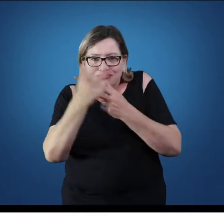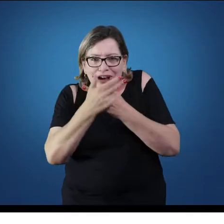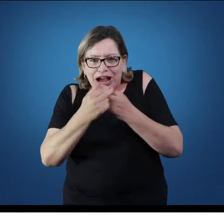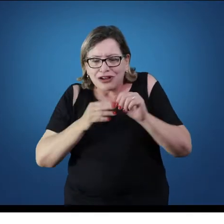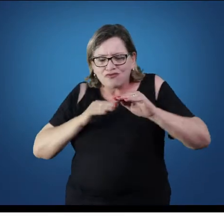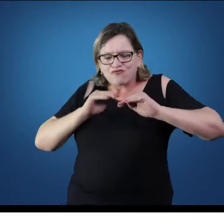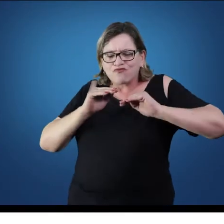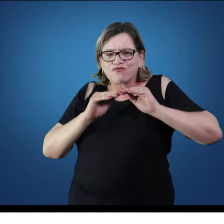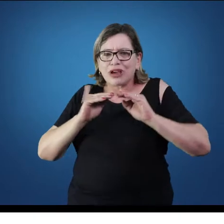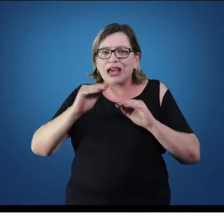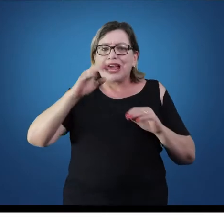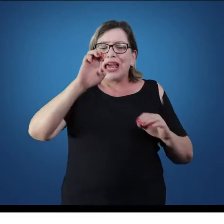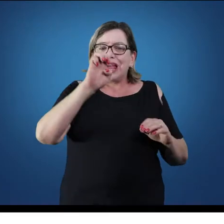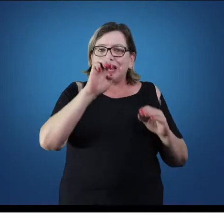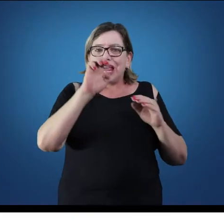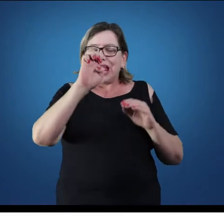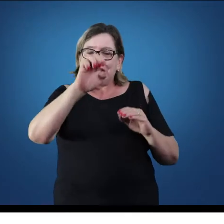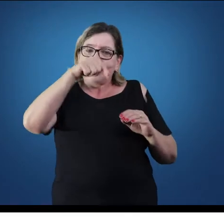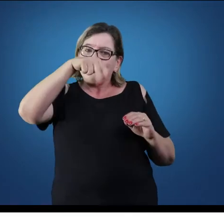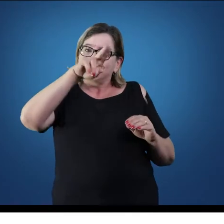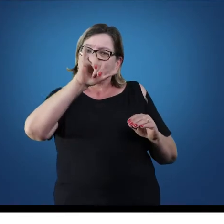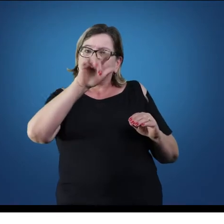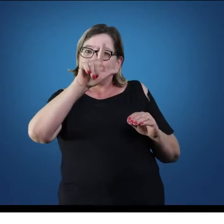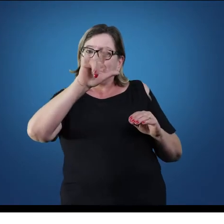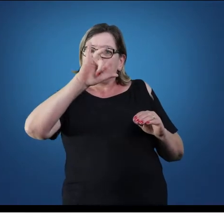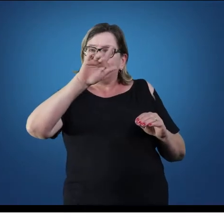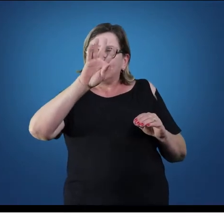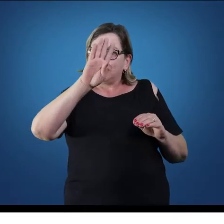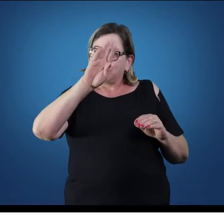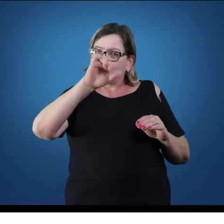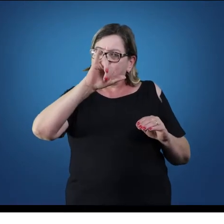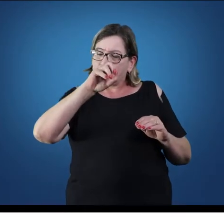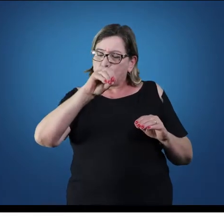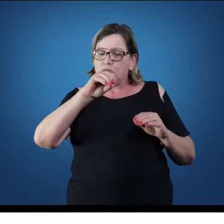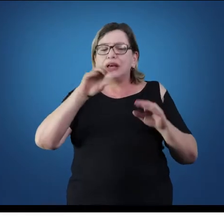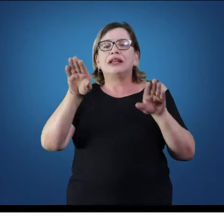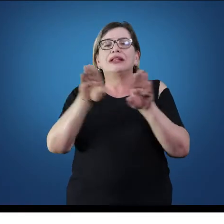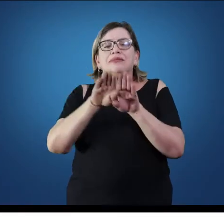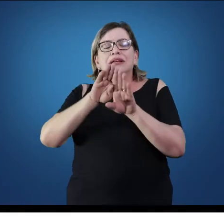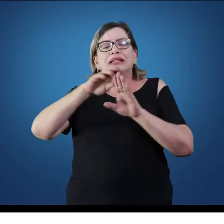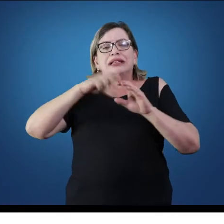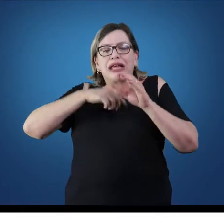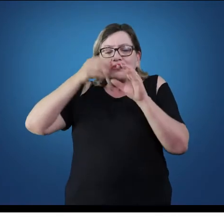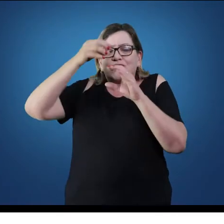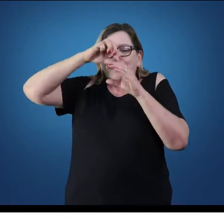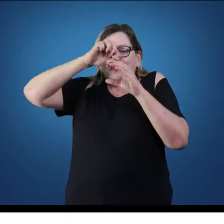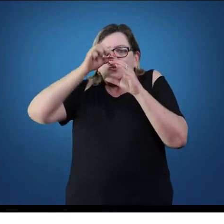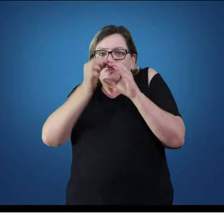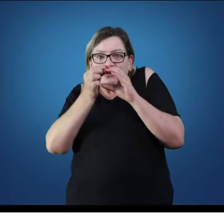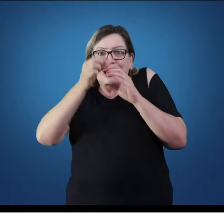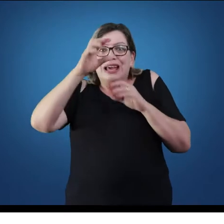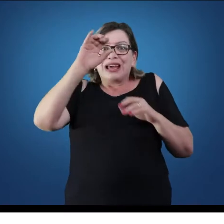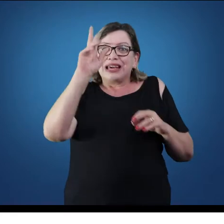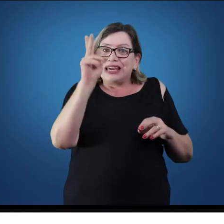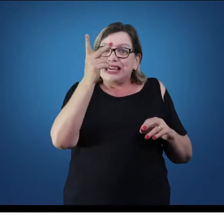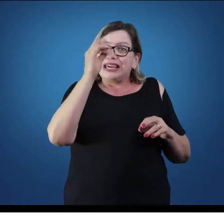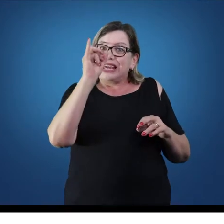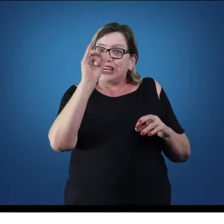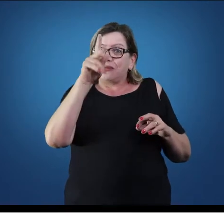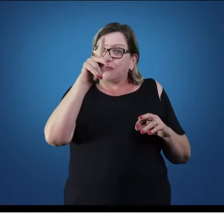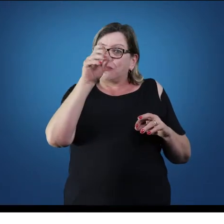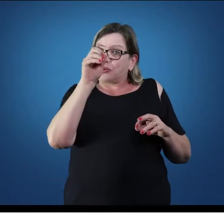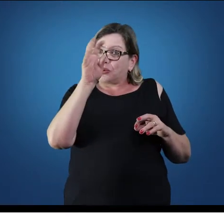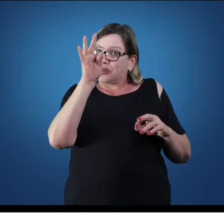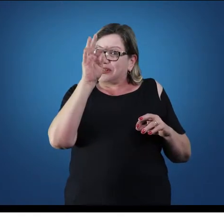A questão do hipotálamo também, que é responsável pelas nossas sensações de calor, de